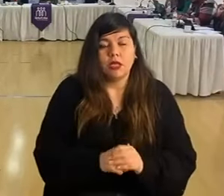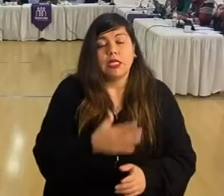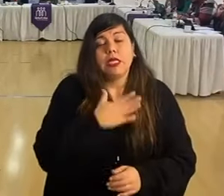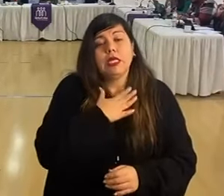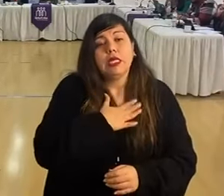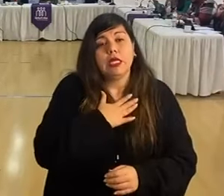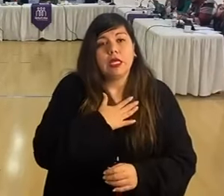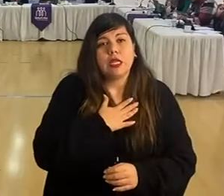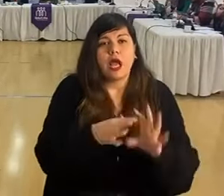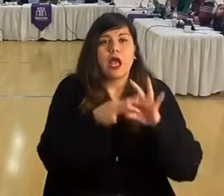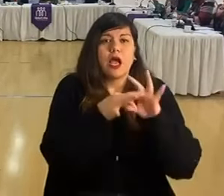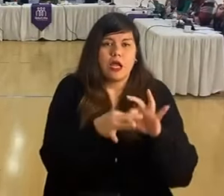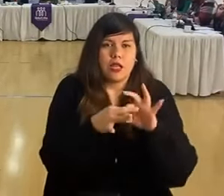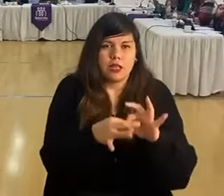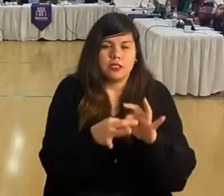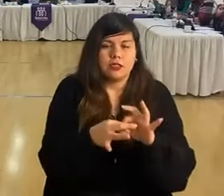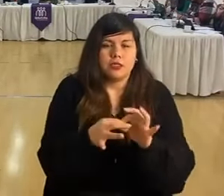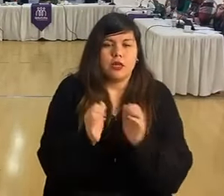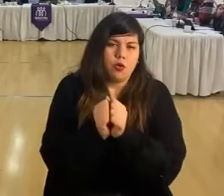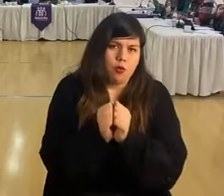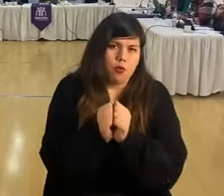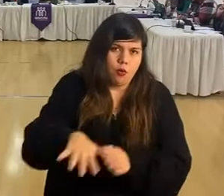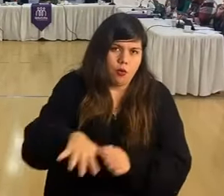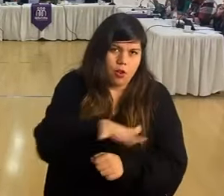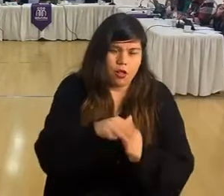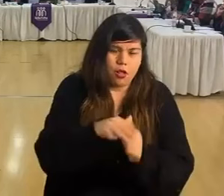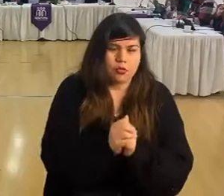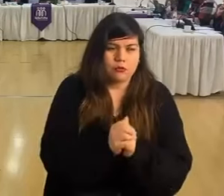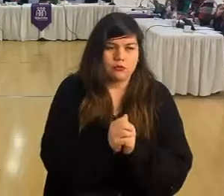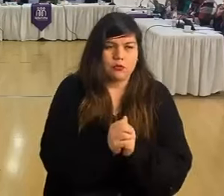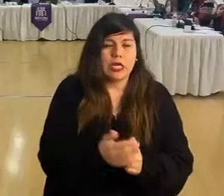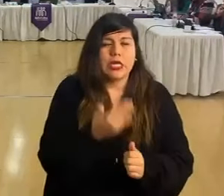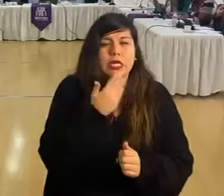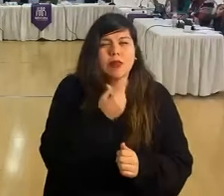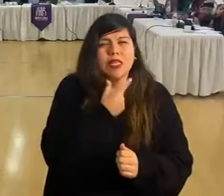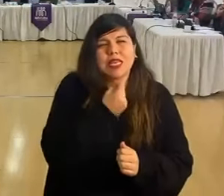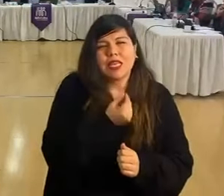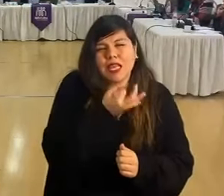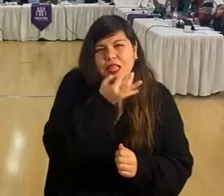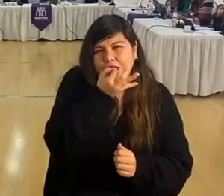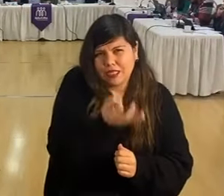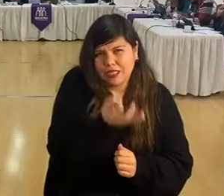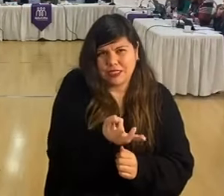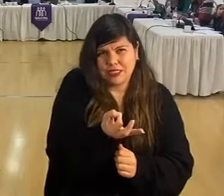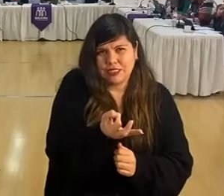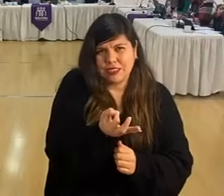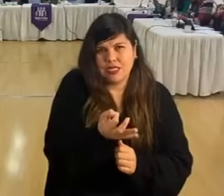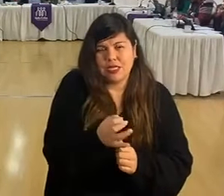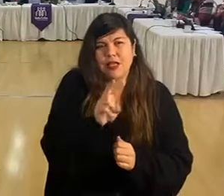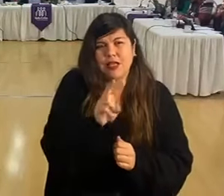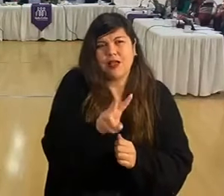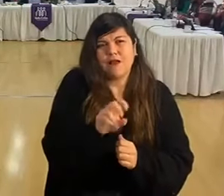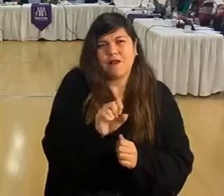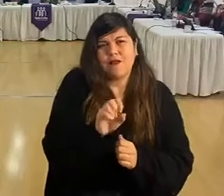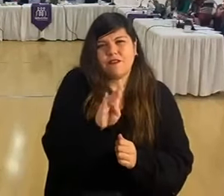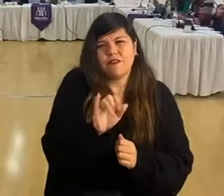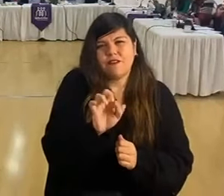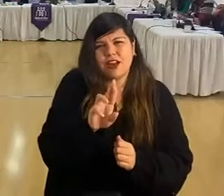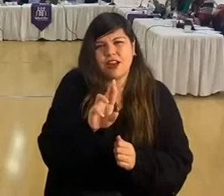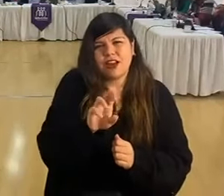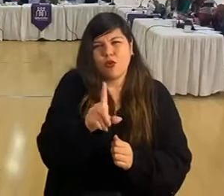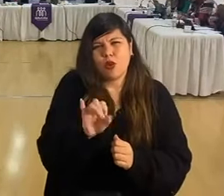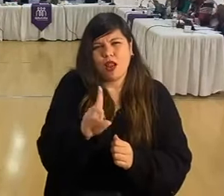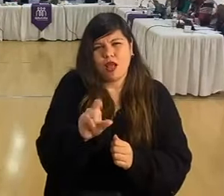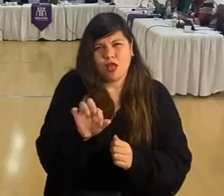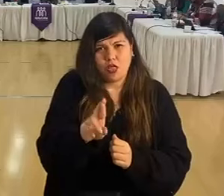Quería, obviamente, agradecer a los colegas y quería referirme al plan regulador, que como la